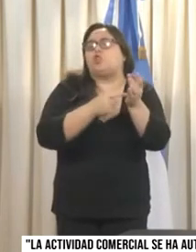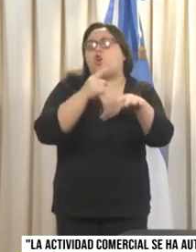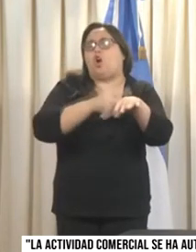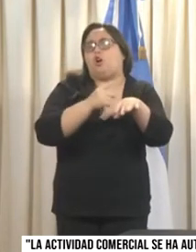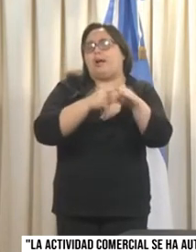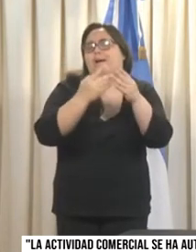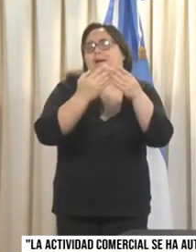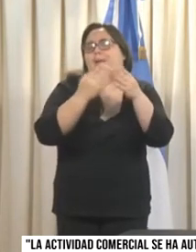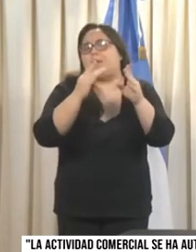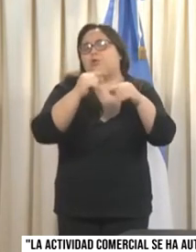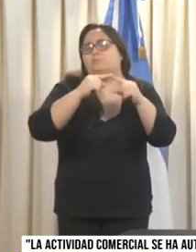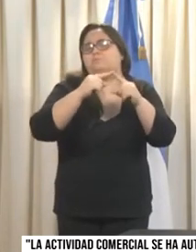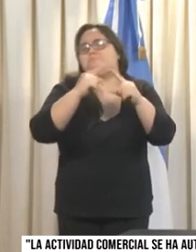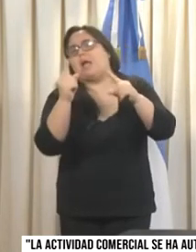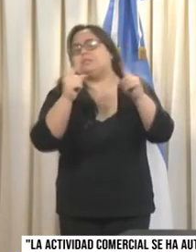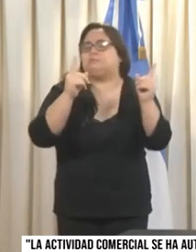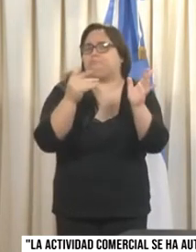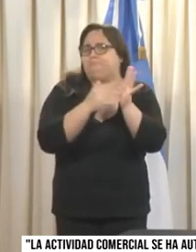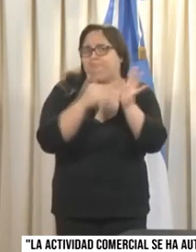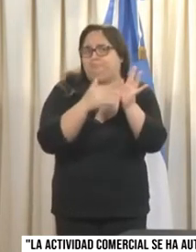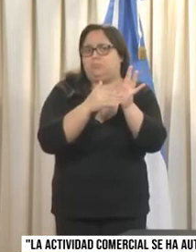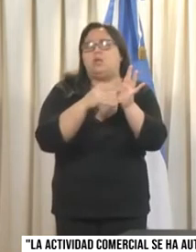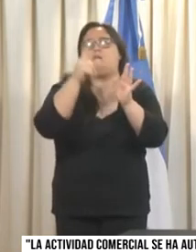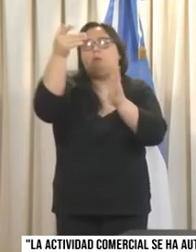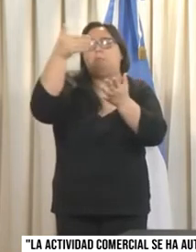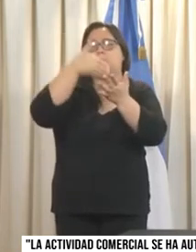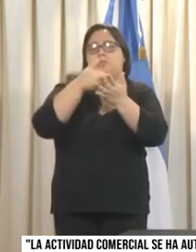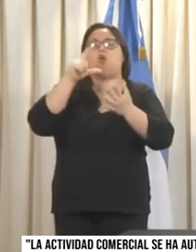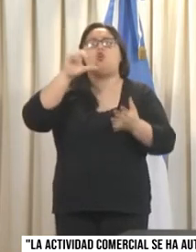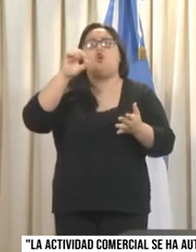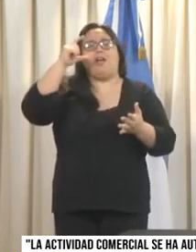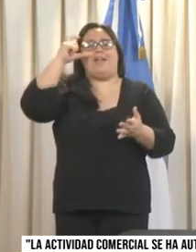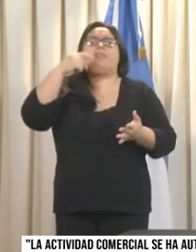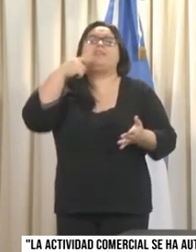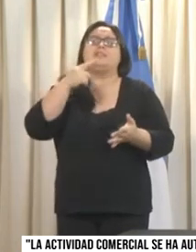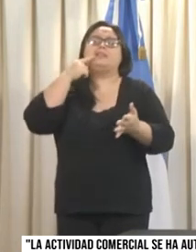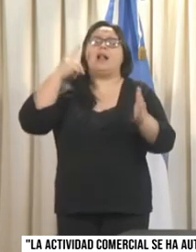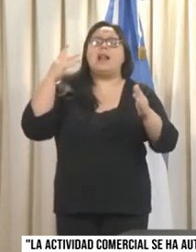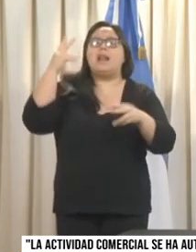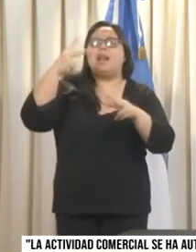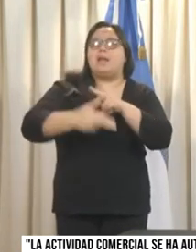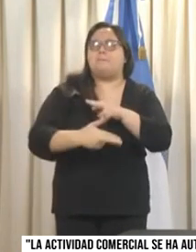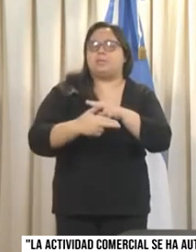sus competencias. La provincia o el Comité Operativo de Emergencias solamente dispone un límite respecto a la actividad comercial, que no puede